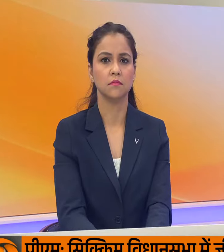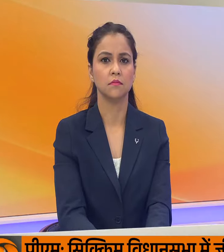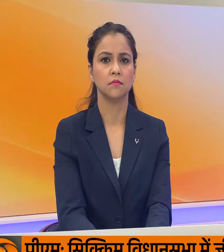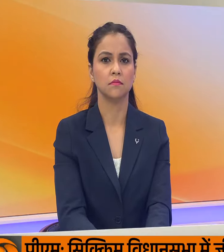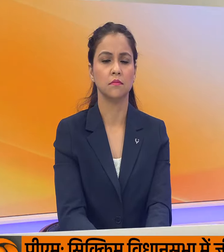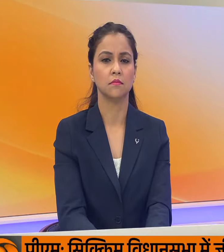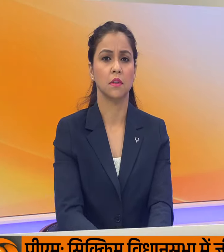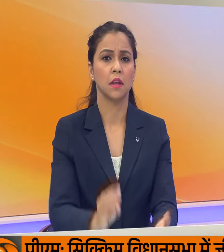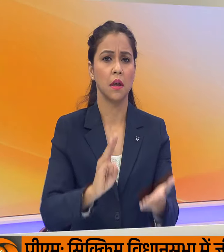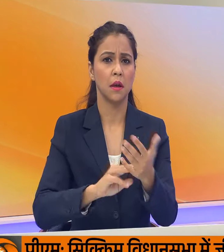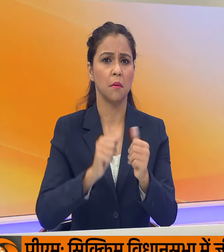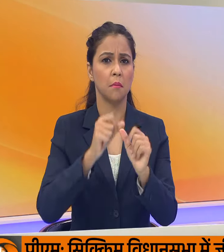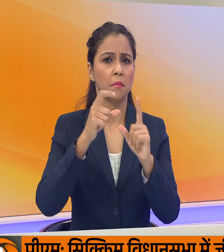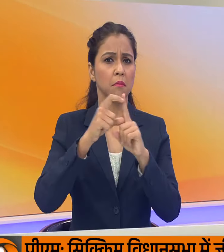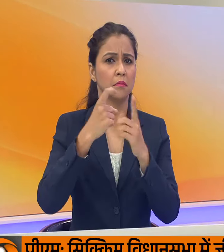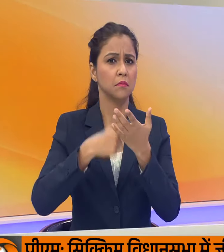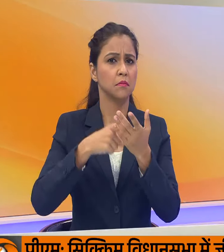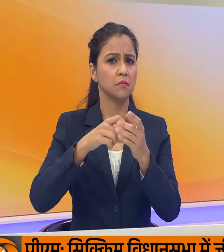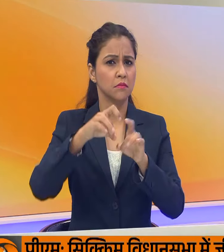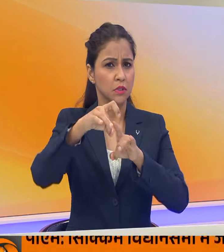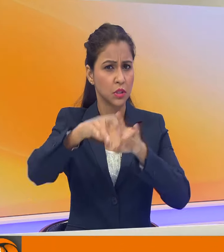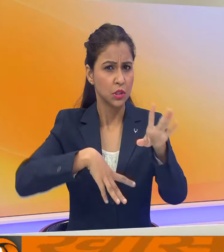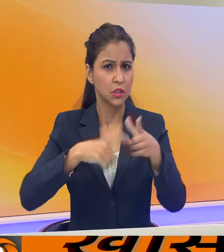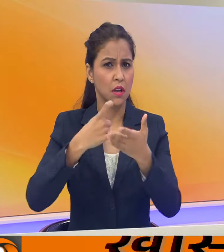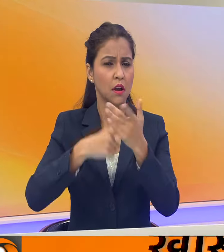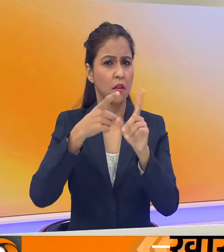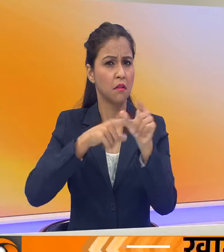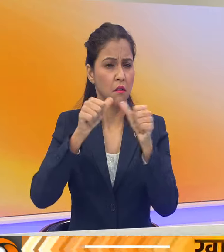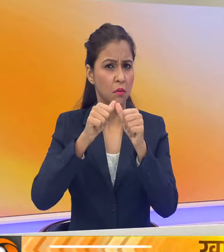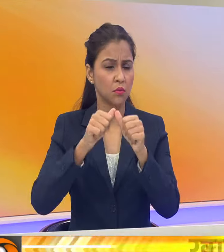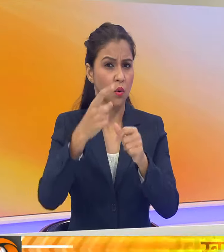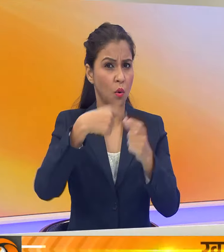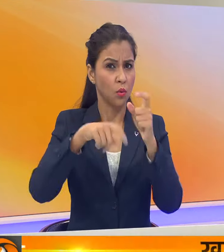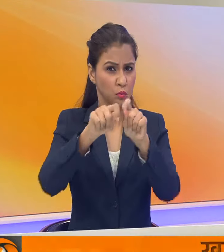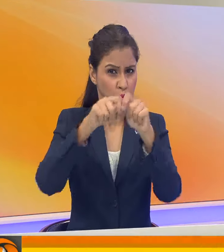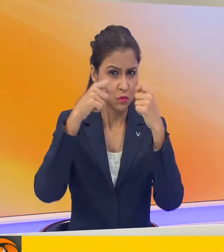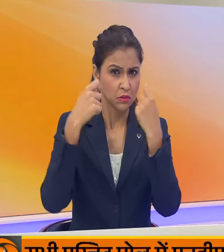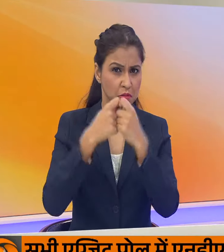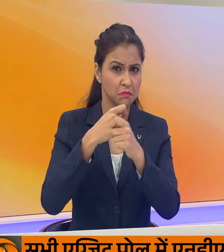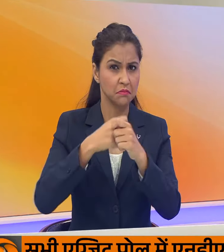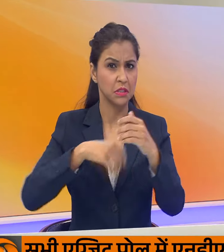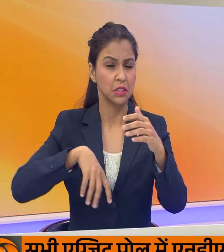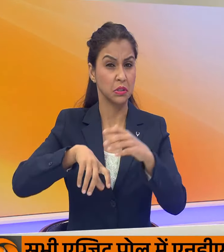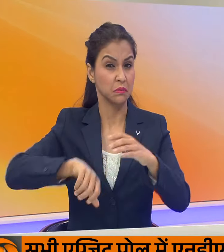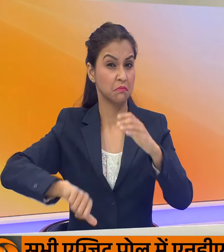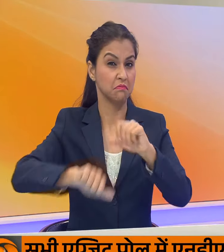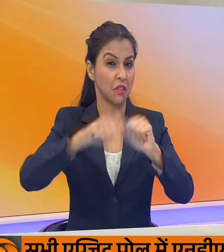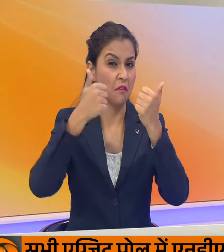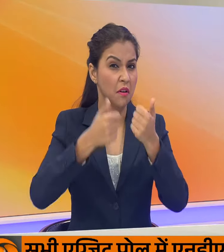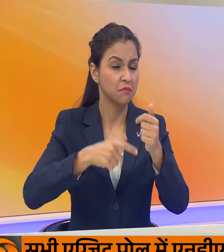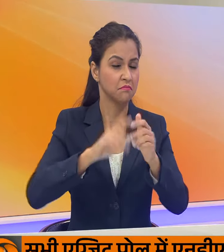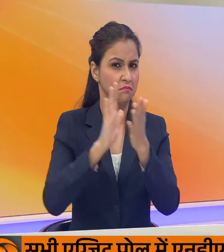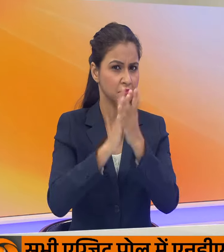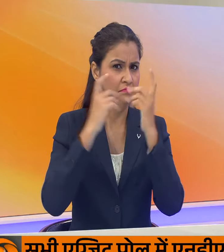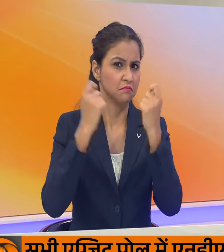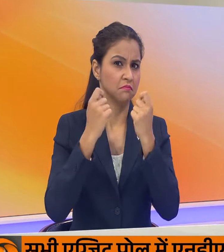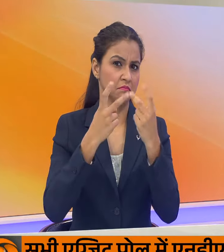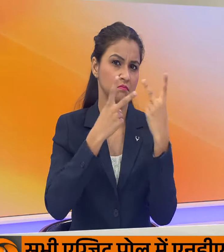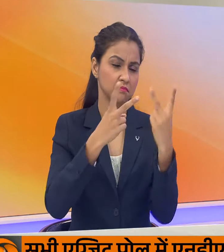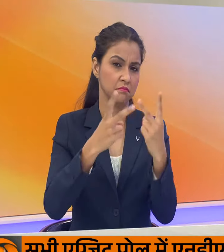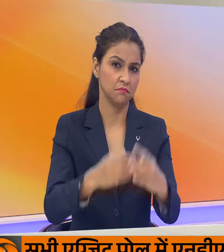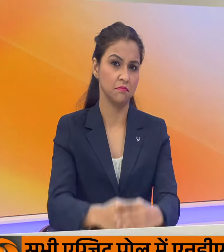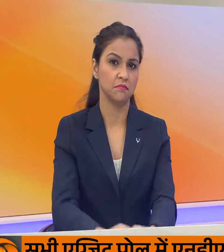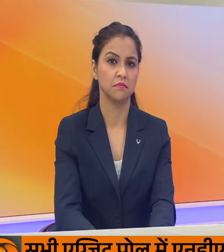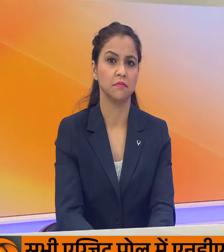और मेडरिट शहर में भी रियाल मेडरिट के प्रशन सकों ने अपनी टीम के चैंपियन्स लीग जीतने का जश्ट मनाया।